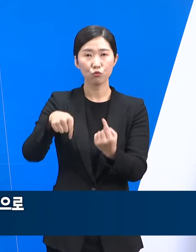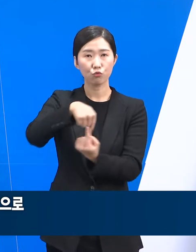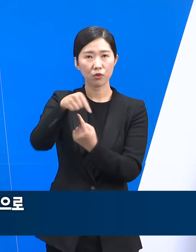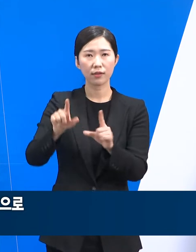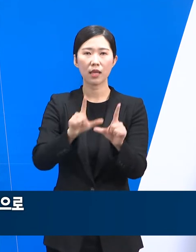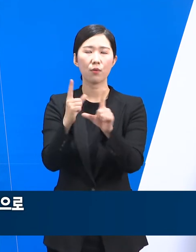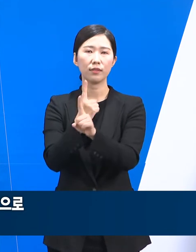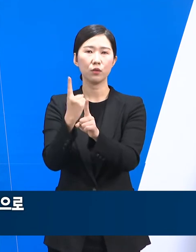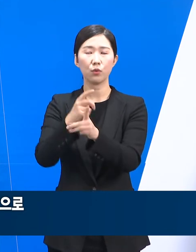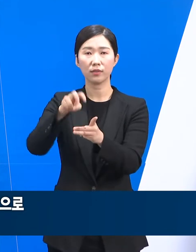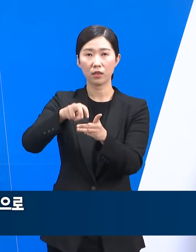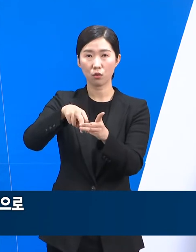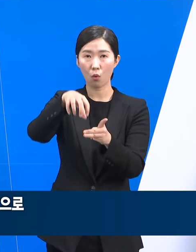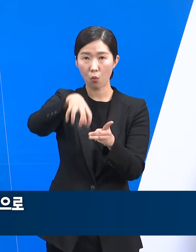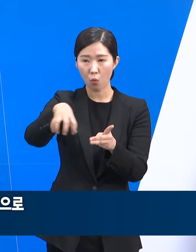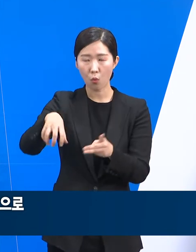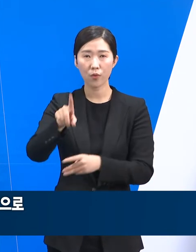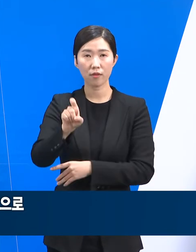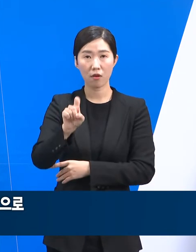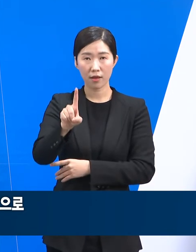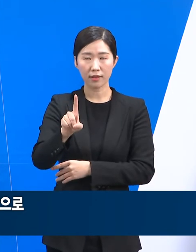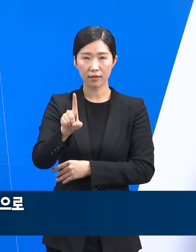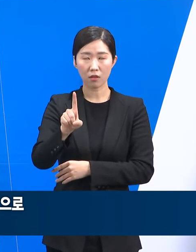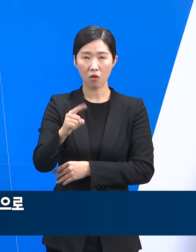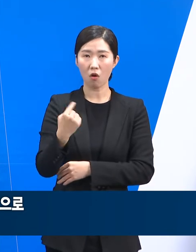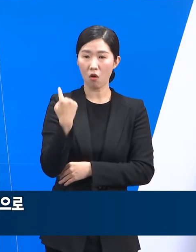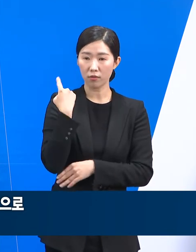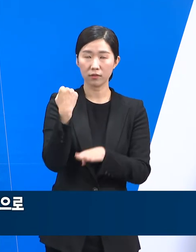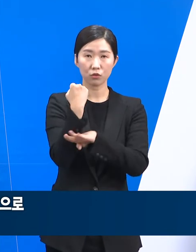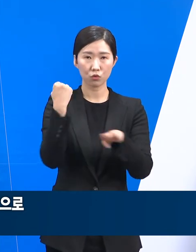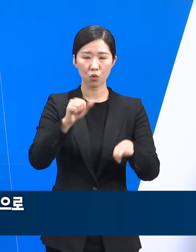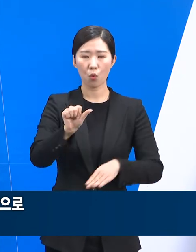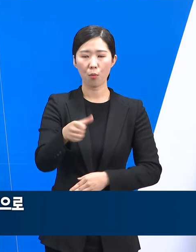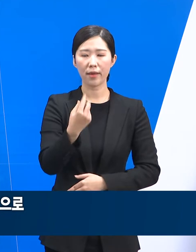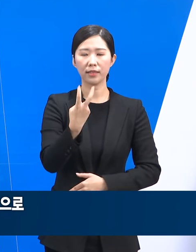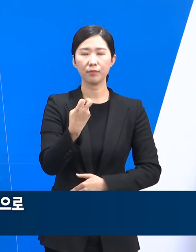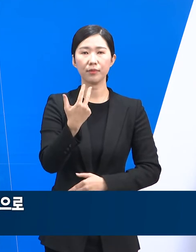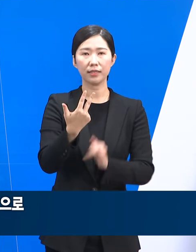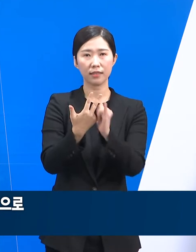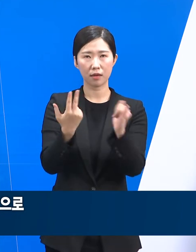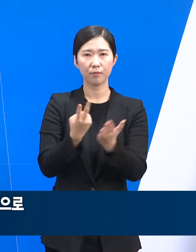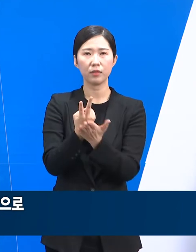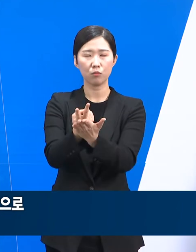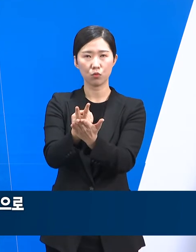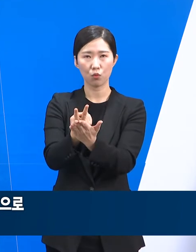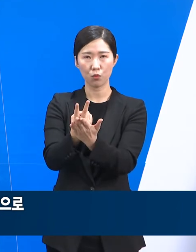생활치료센터에는 3월 1일 18시 기준 527명이 입소해 있습니다.